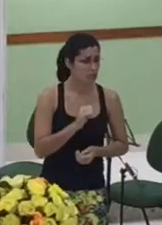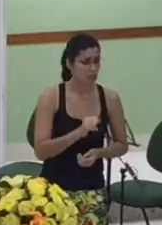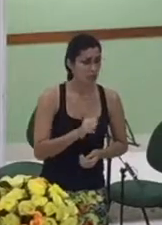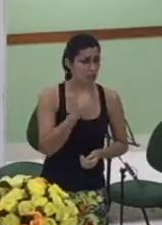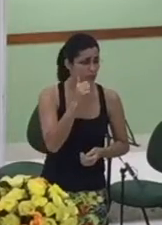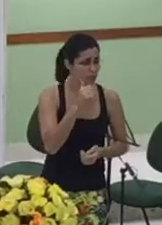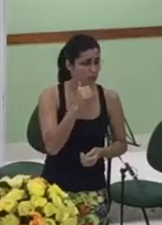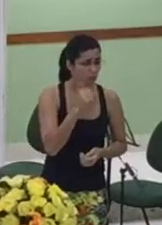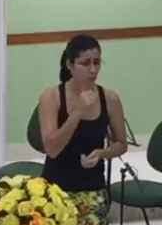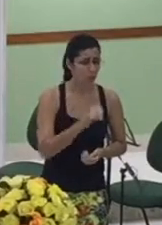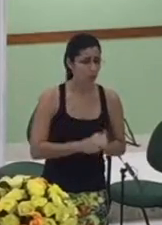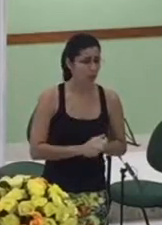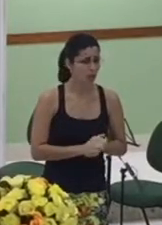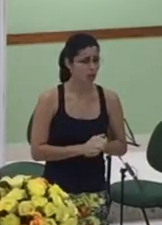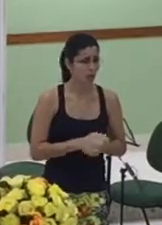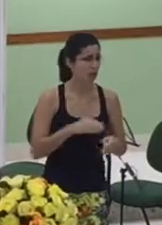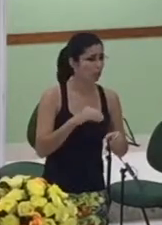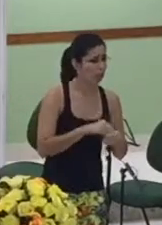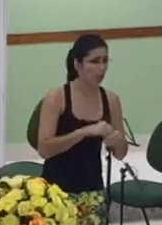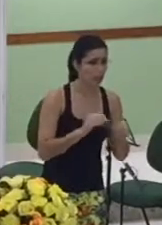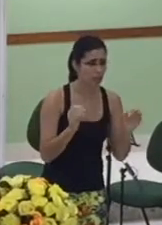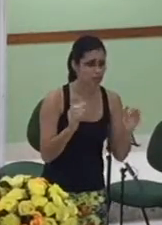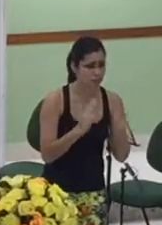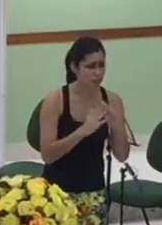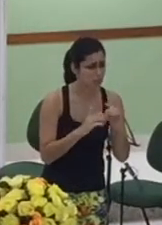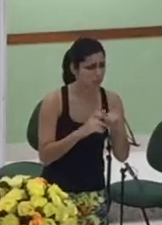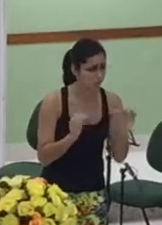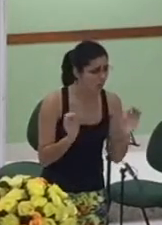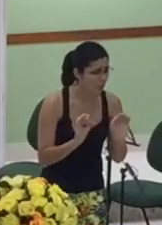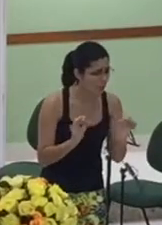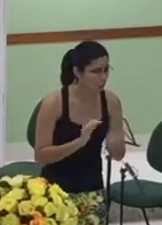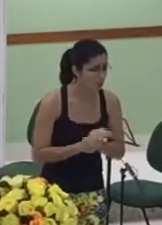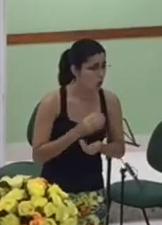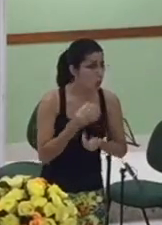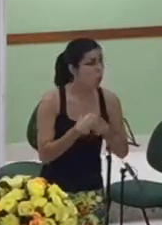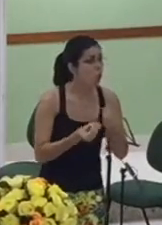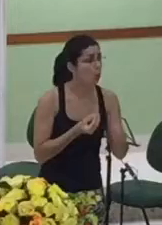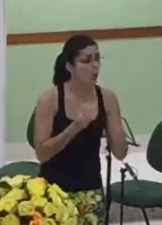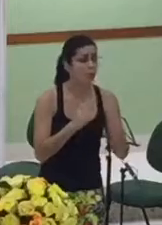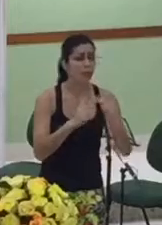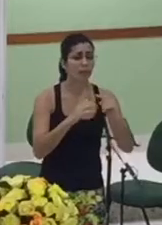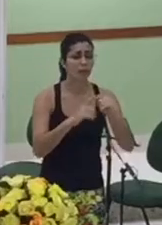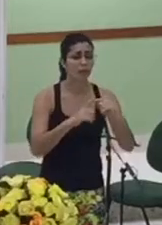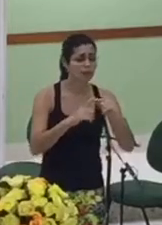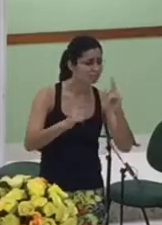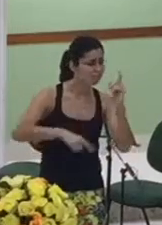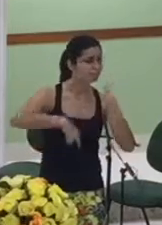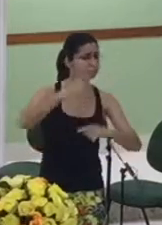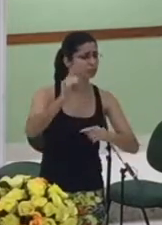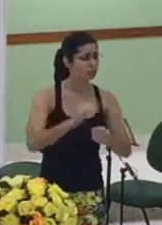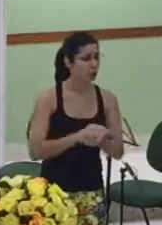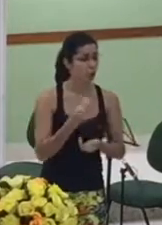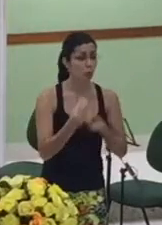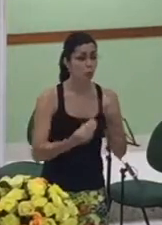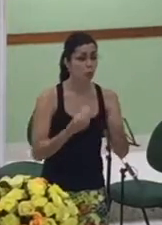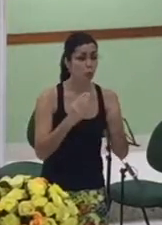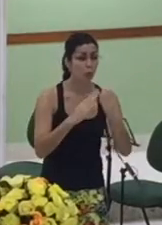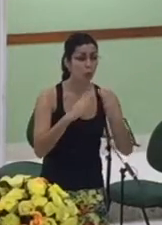sem a fidelidade de vocês essa igreja não irá andar mas dico mais mulheres